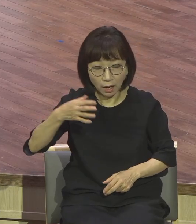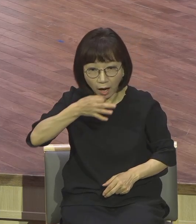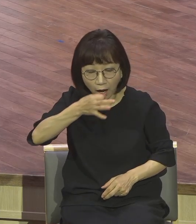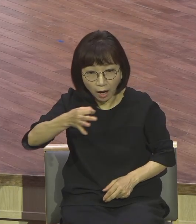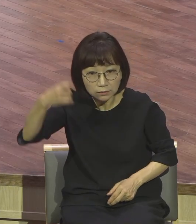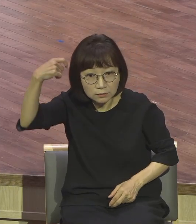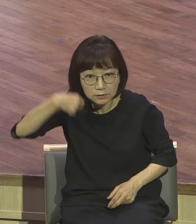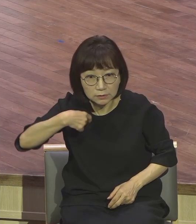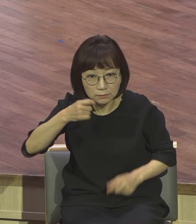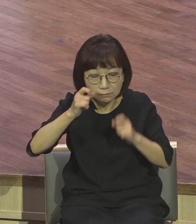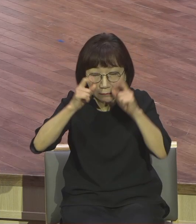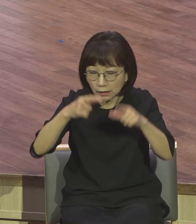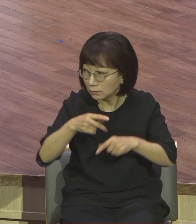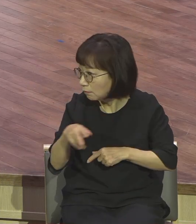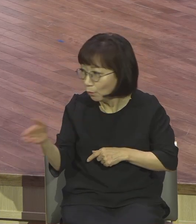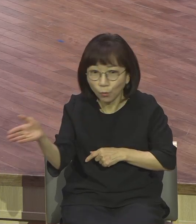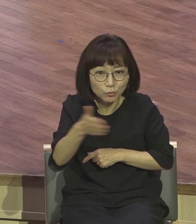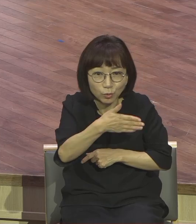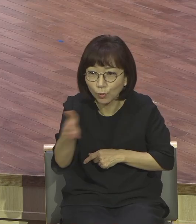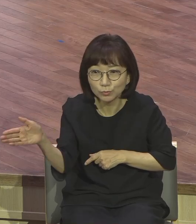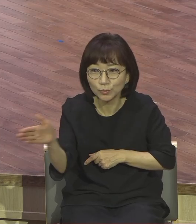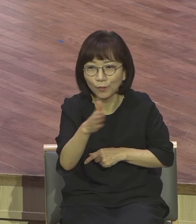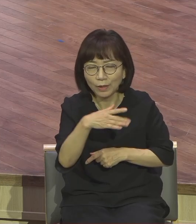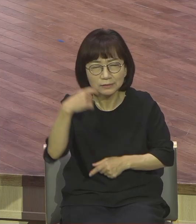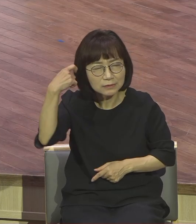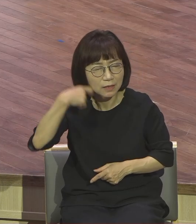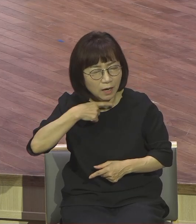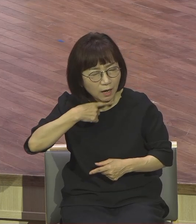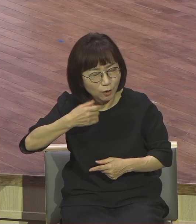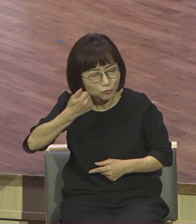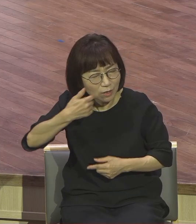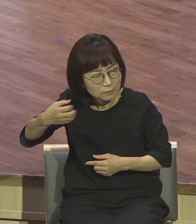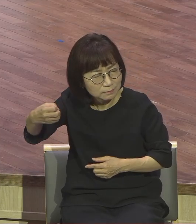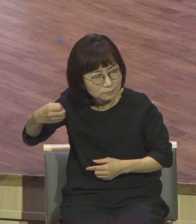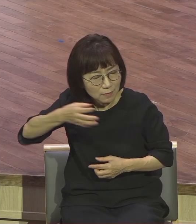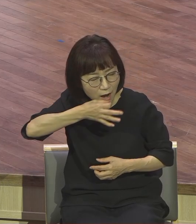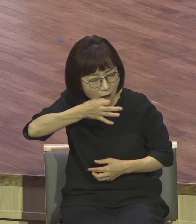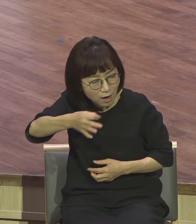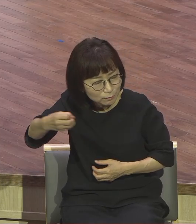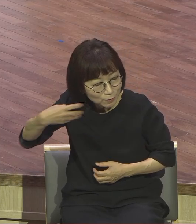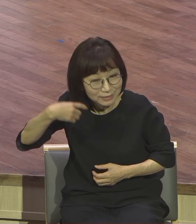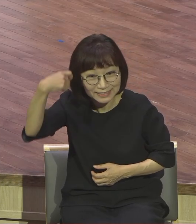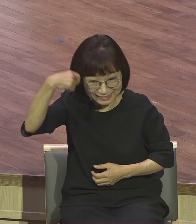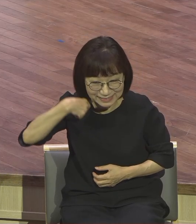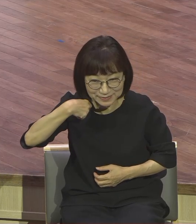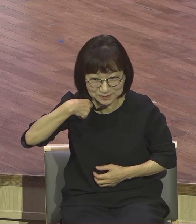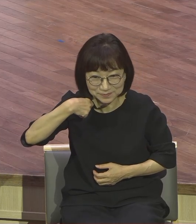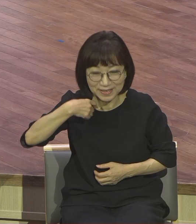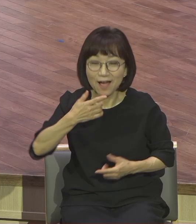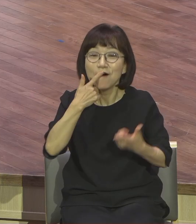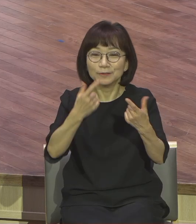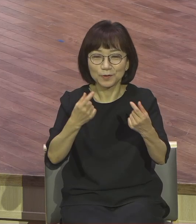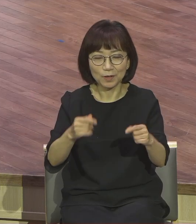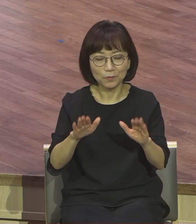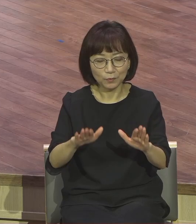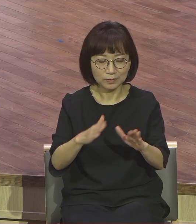이상으로 이번 주가 느꼈어요. 그러면서 뭐가 어떤 생각이 왔냐 하니까 하나님이